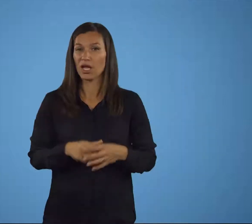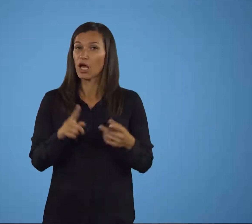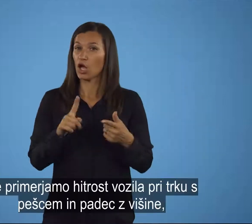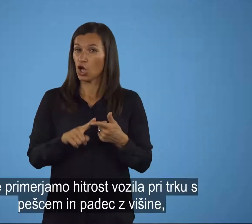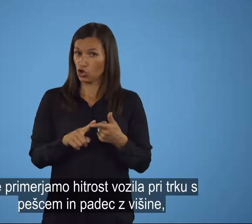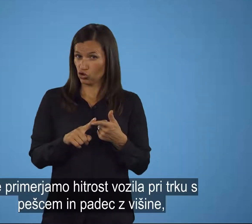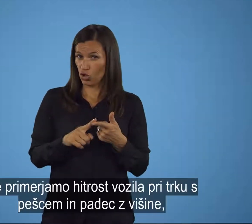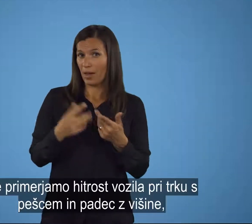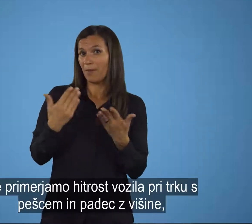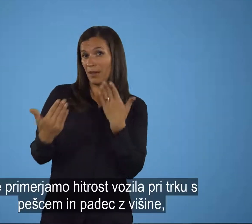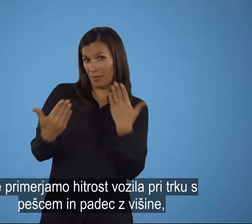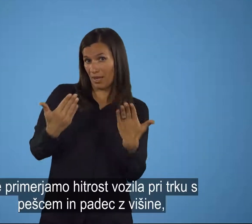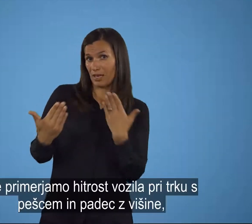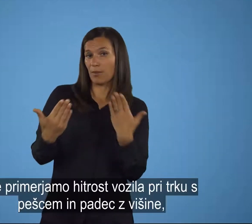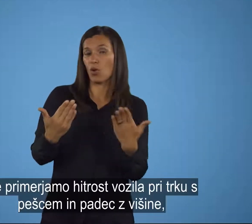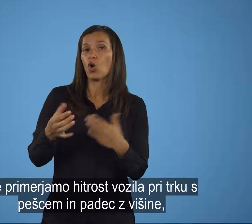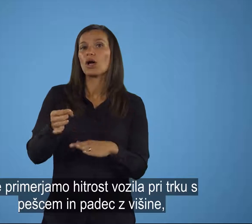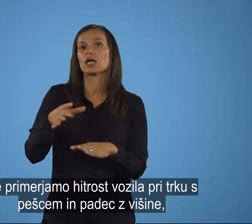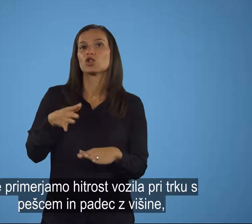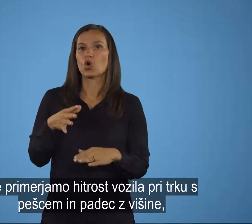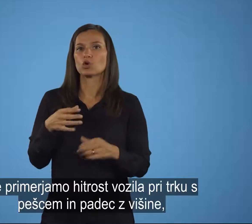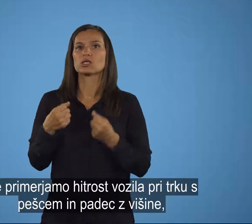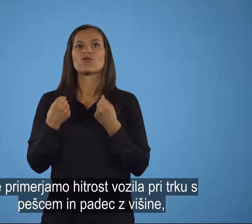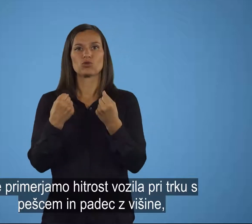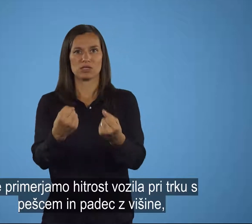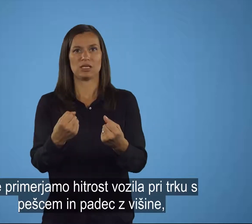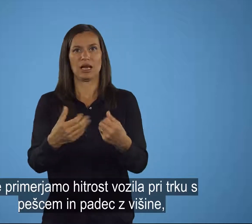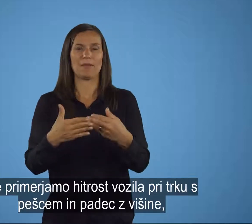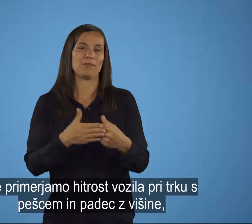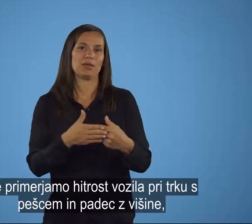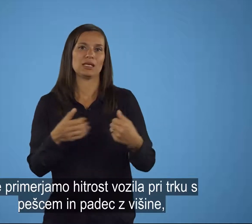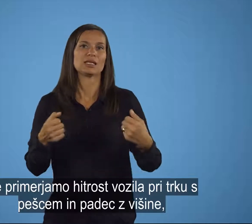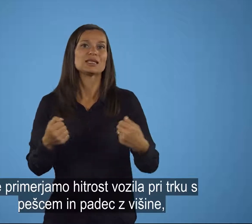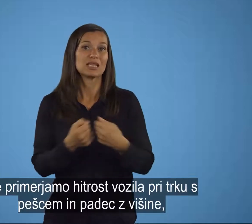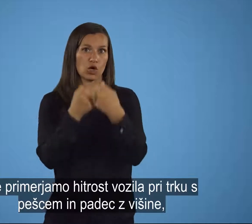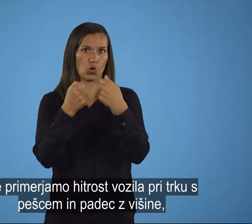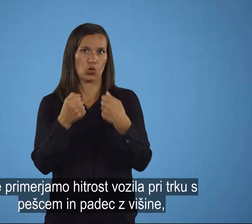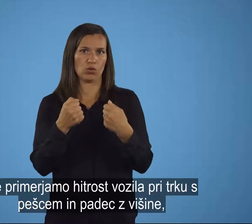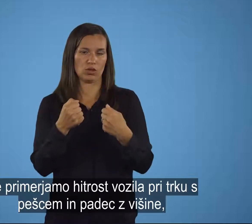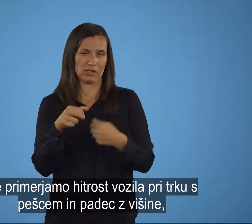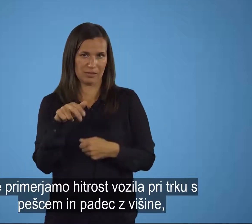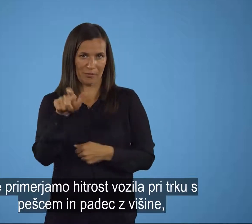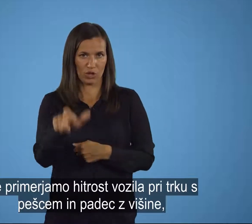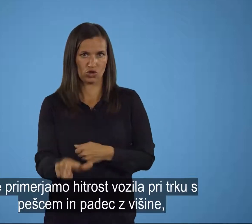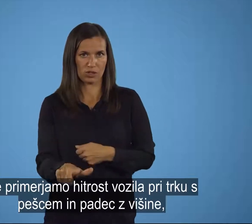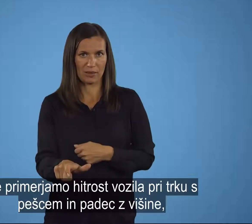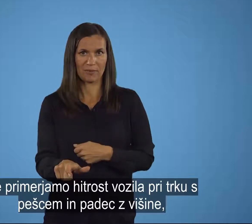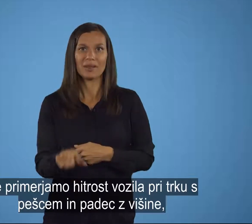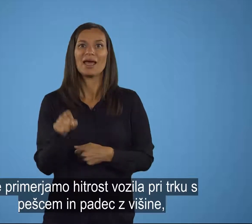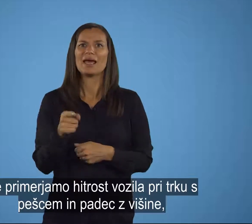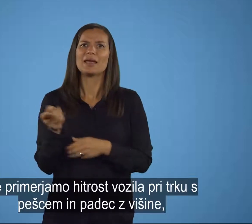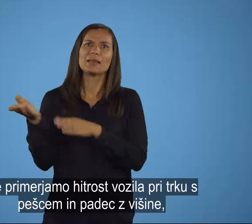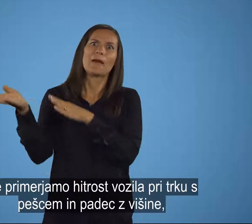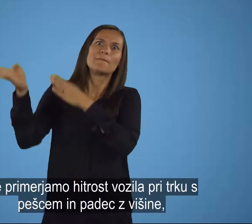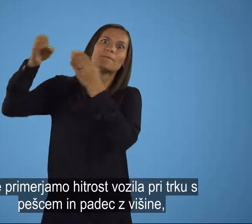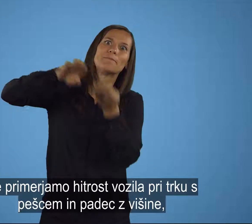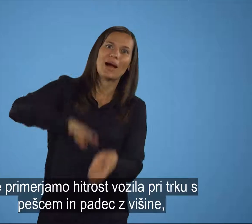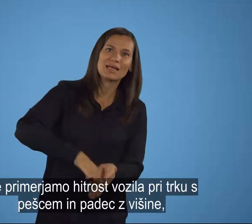Če primerjamo hitrost vozila pri trku s pešcem in padec z višine, lahko ugotovimo, da je udarec vozila na